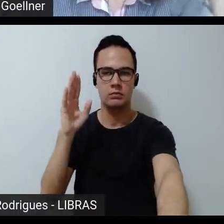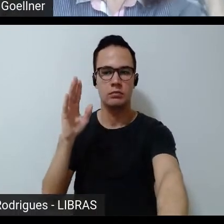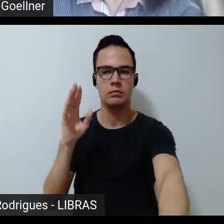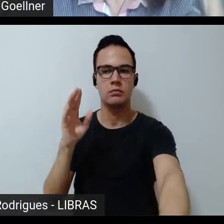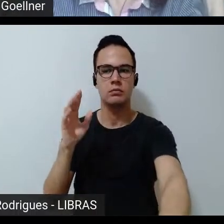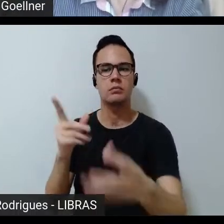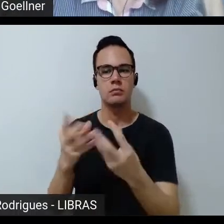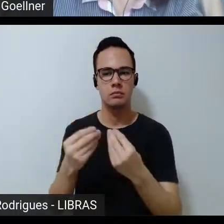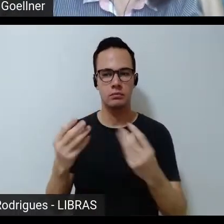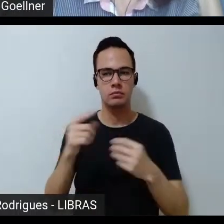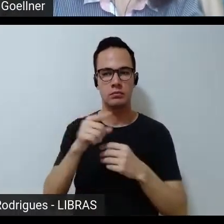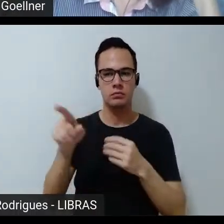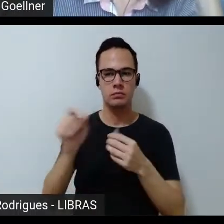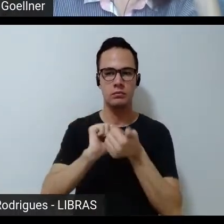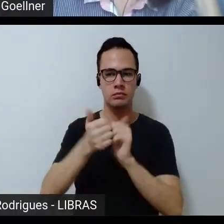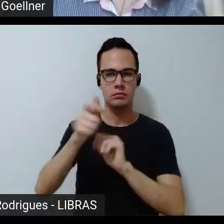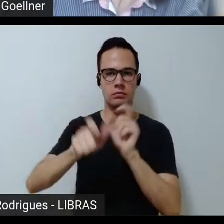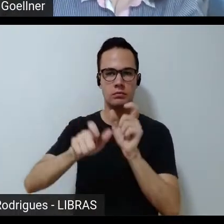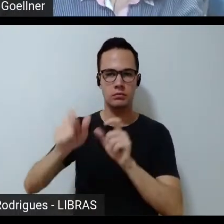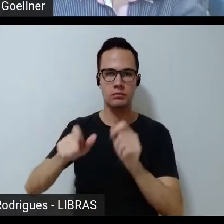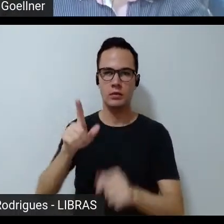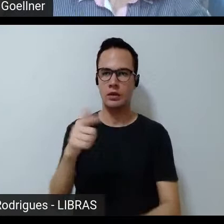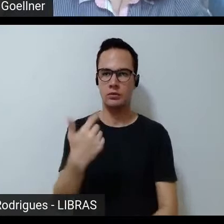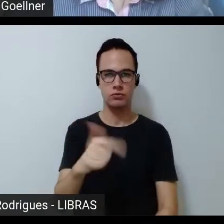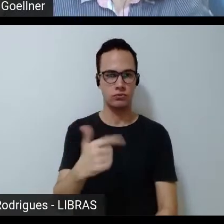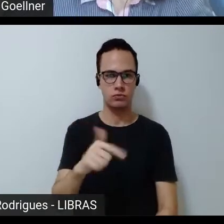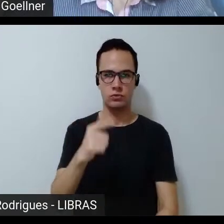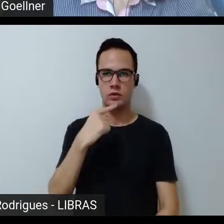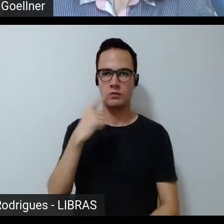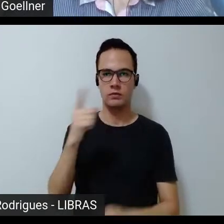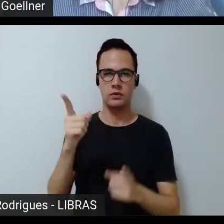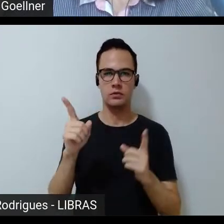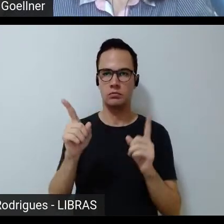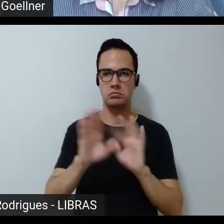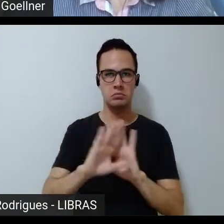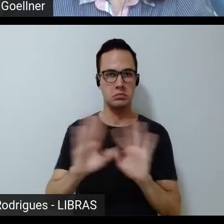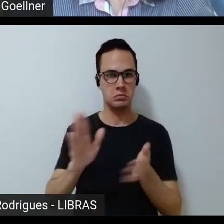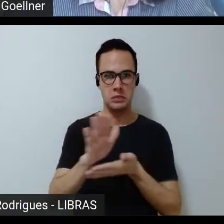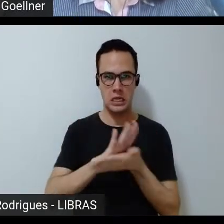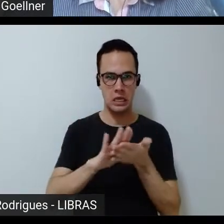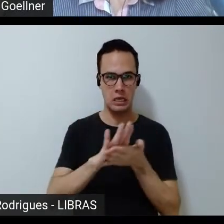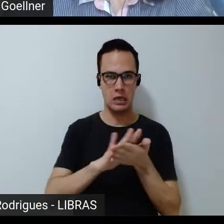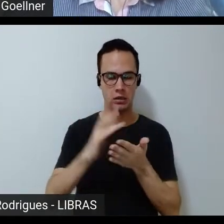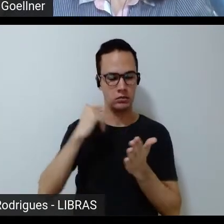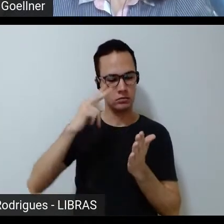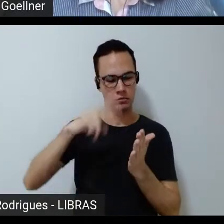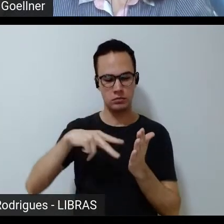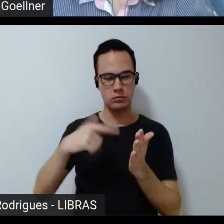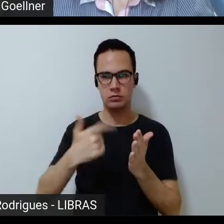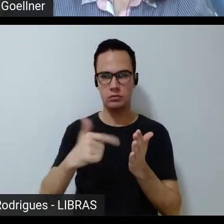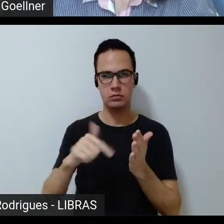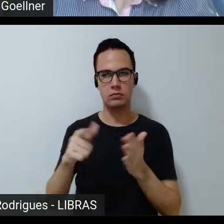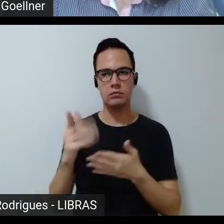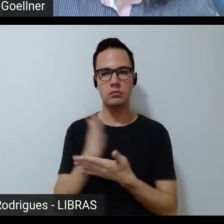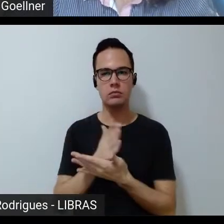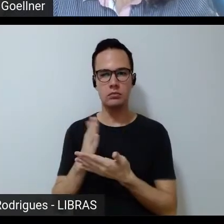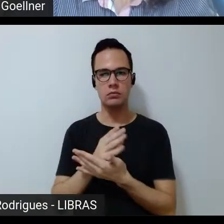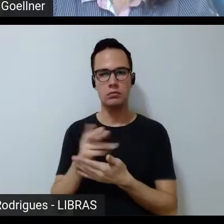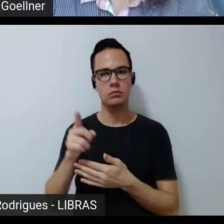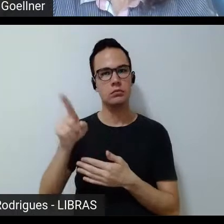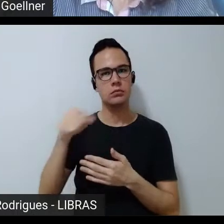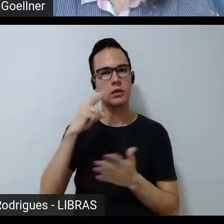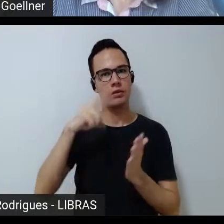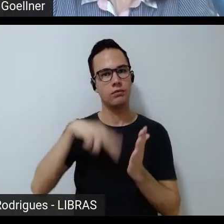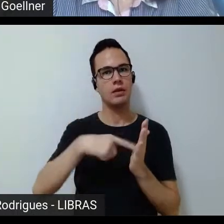atletas nunca gostaram de nenhuma publicação e muitas muitos daqueles atletas se viam pela